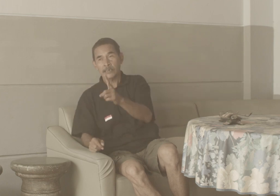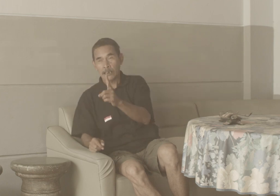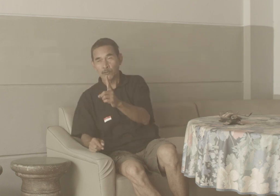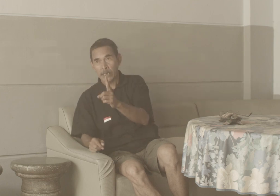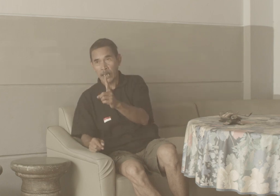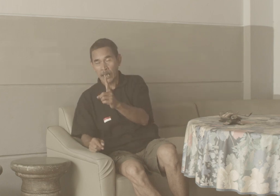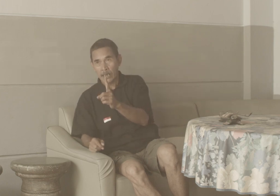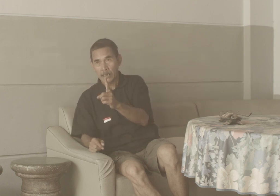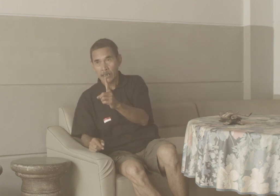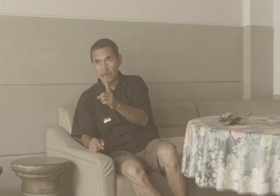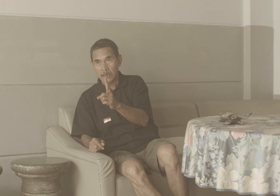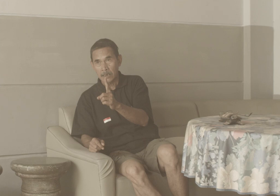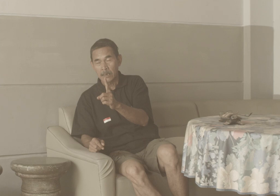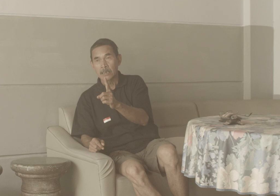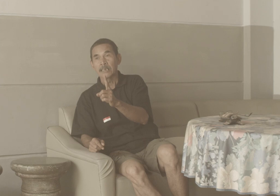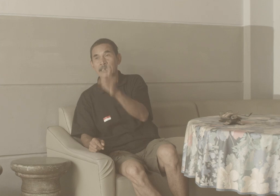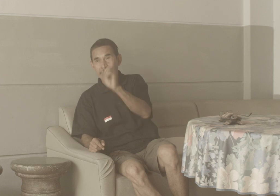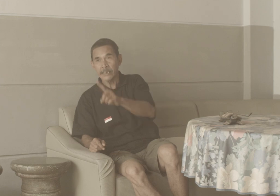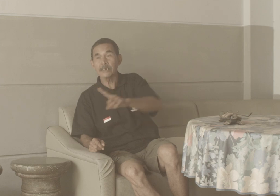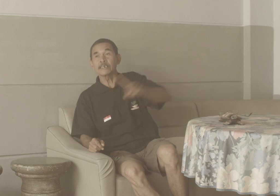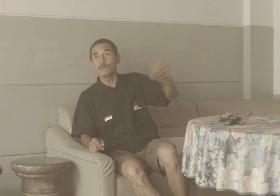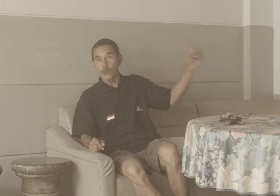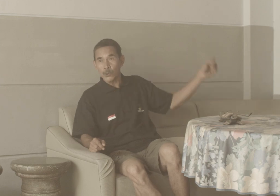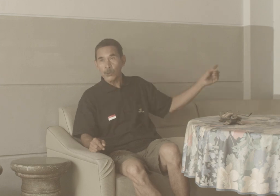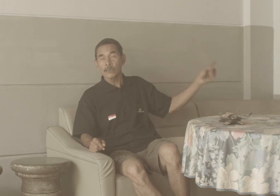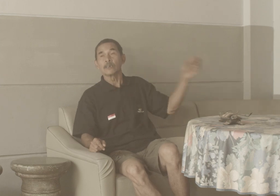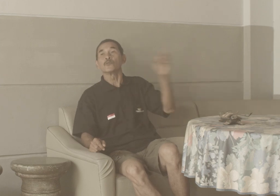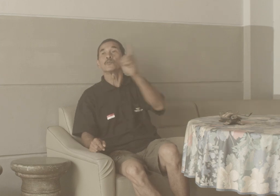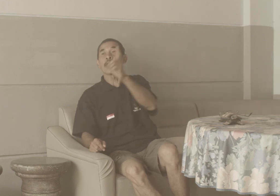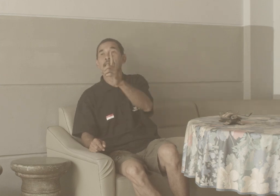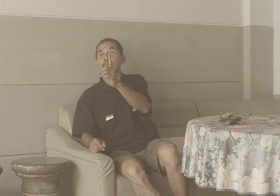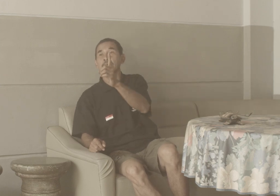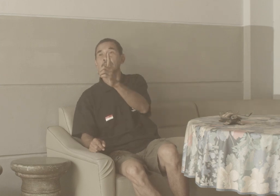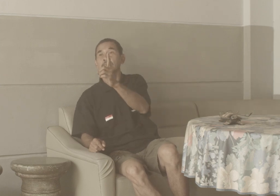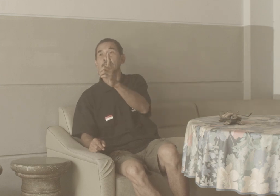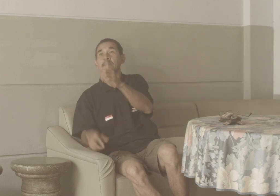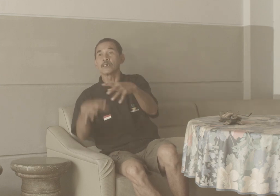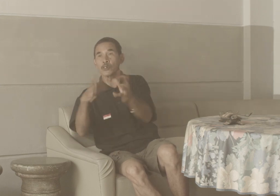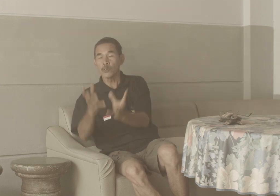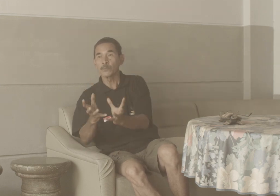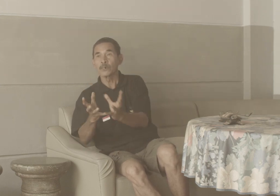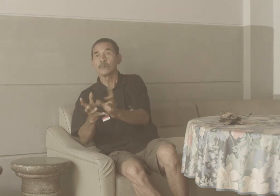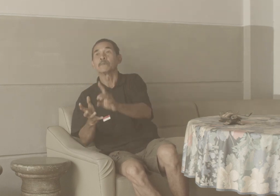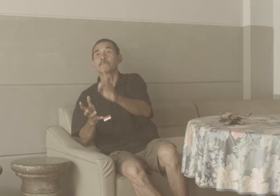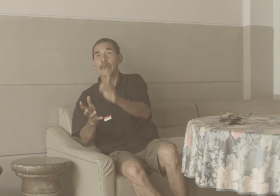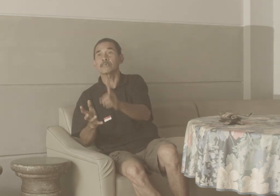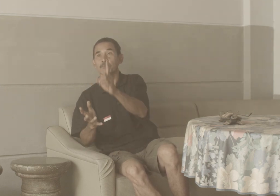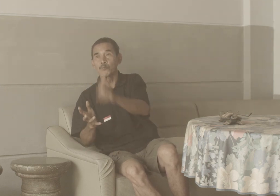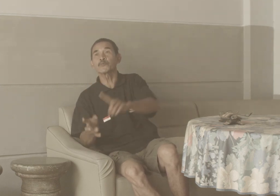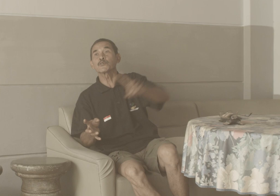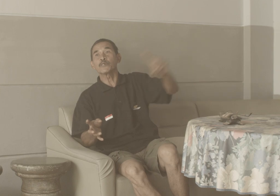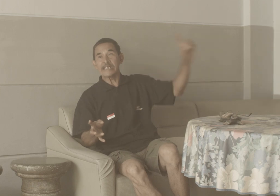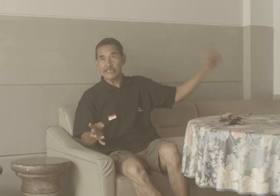satunya Ingin ke timur One Group Must move To east